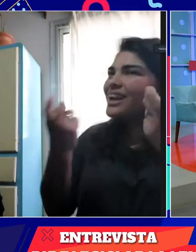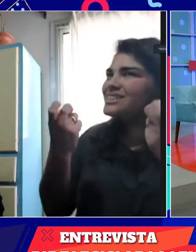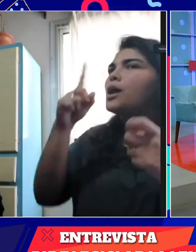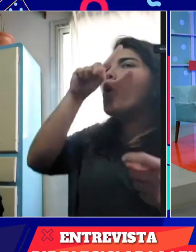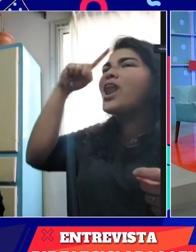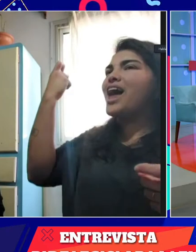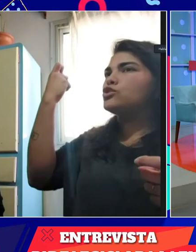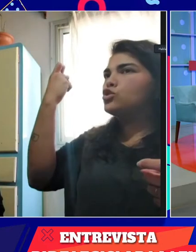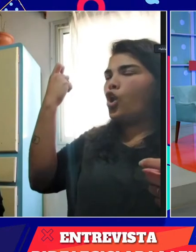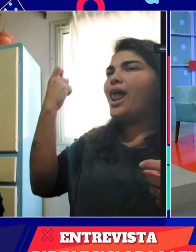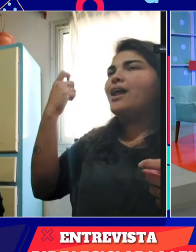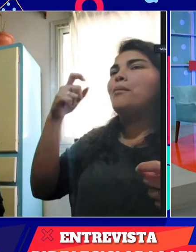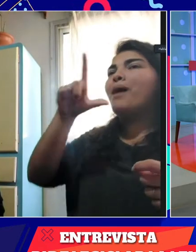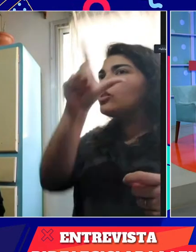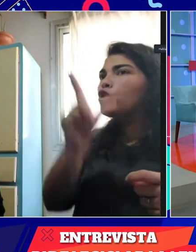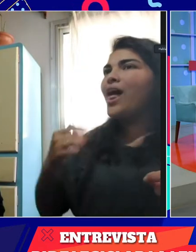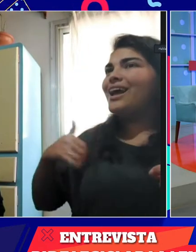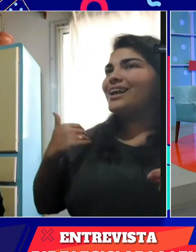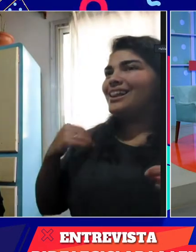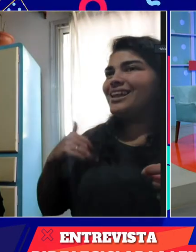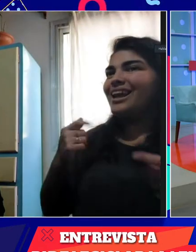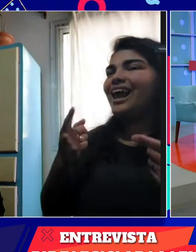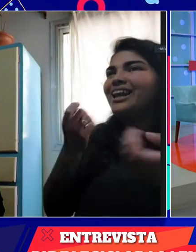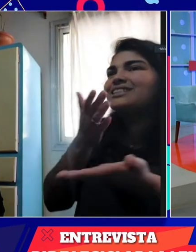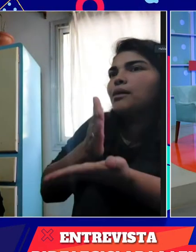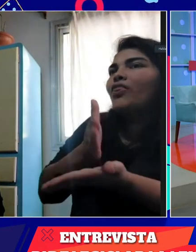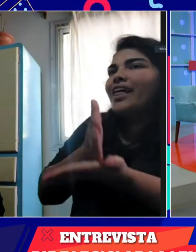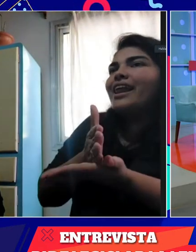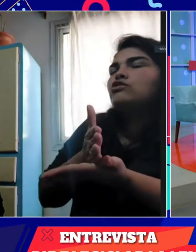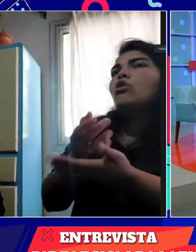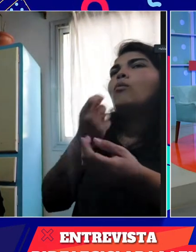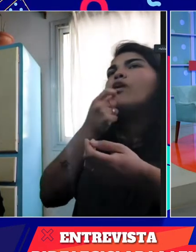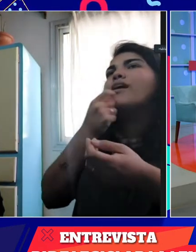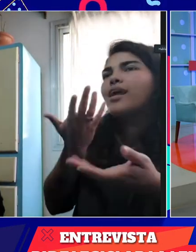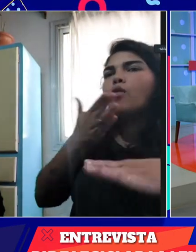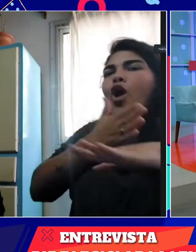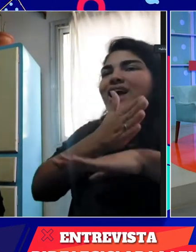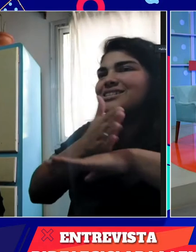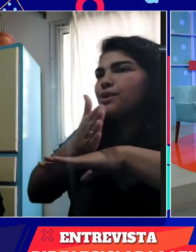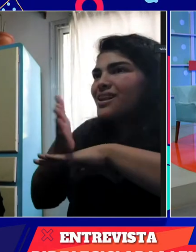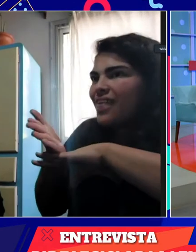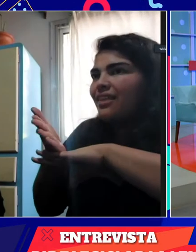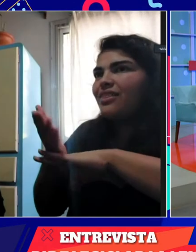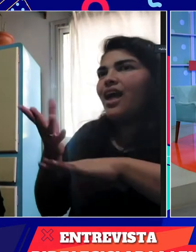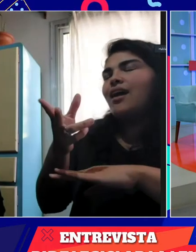Por eso necesitamos una ley que sea nacional, que se respeten nuestros derechos y podamos tener